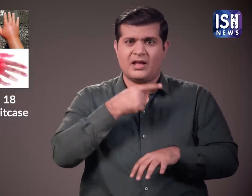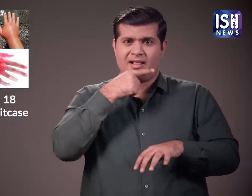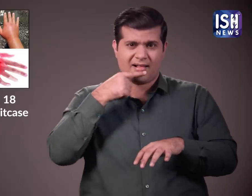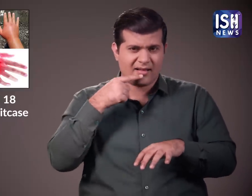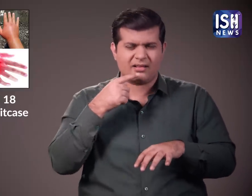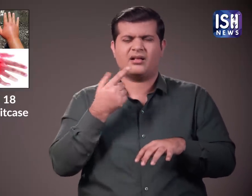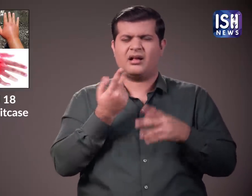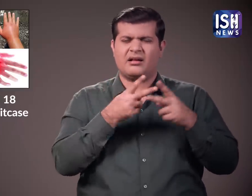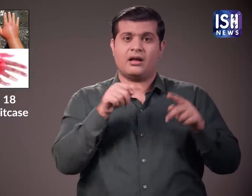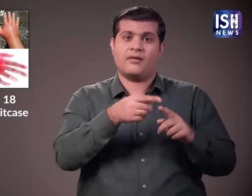सकते हैं।